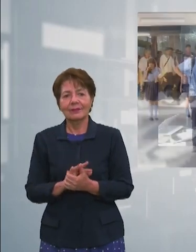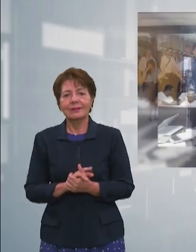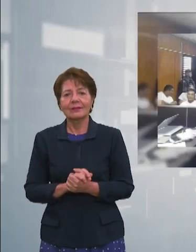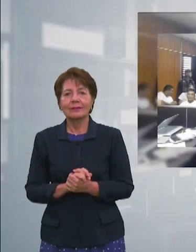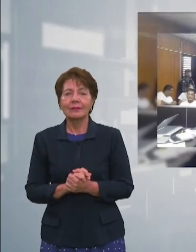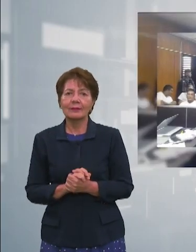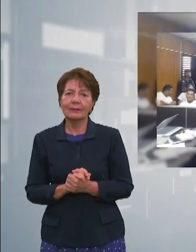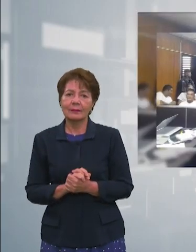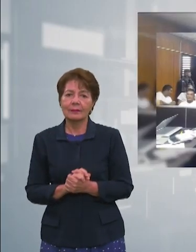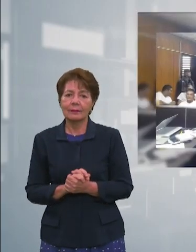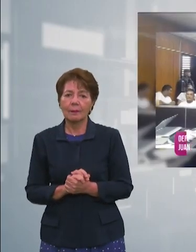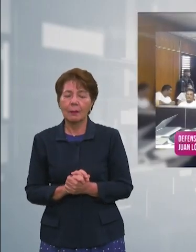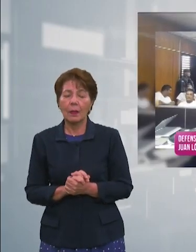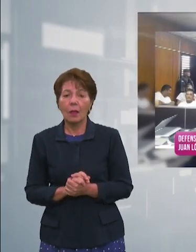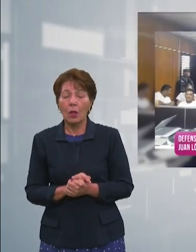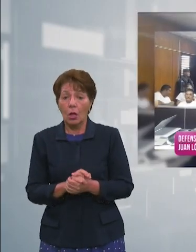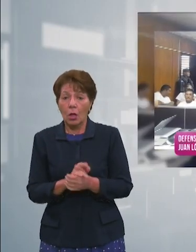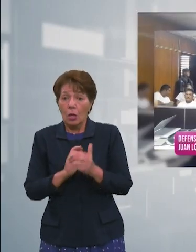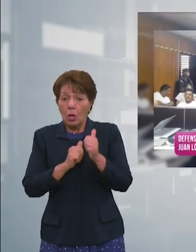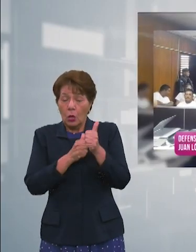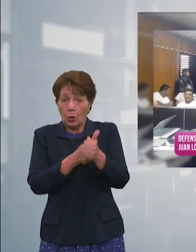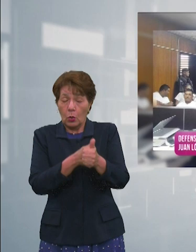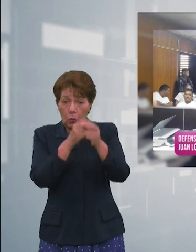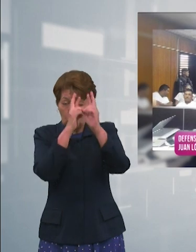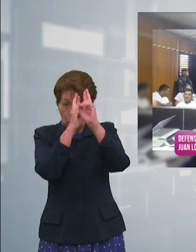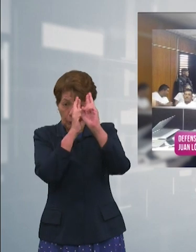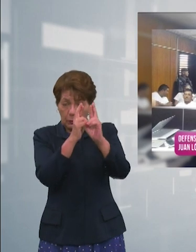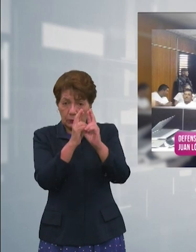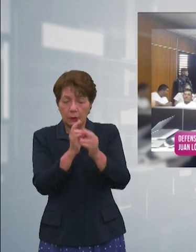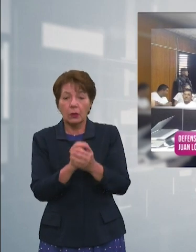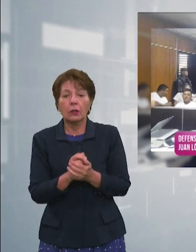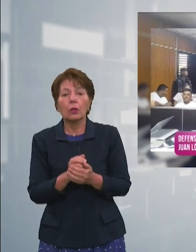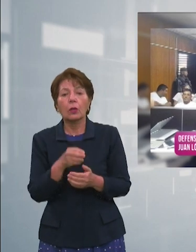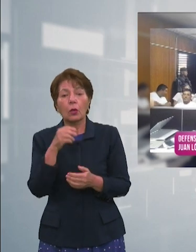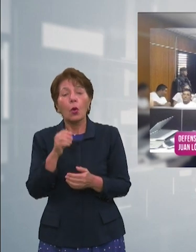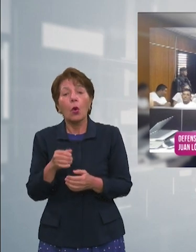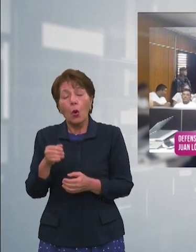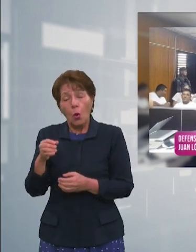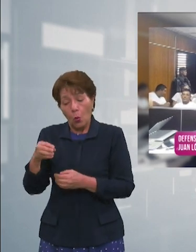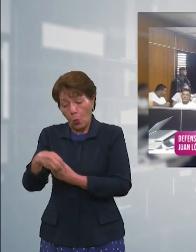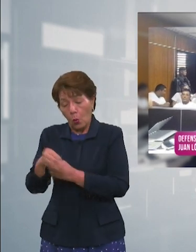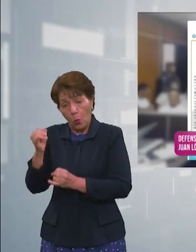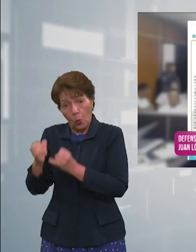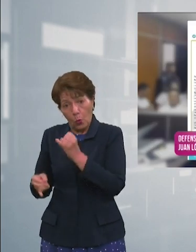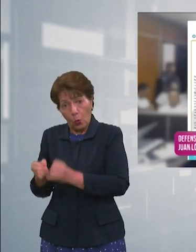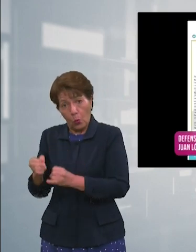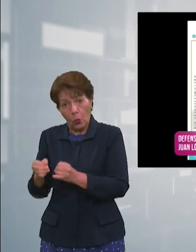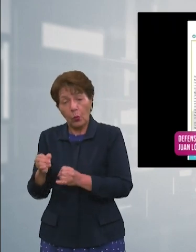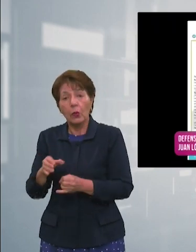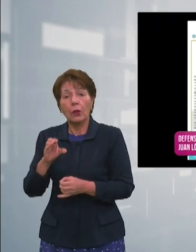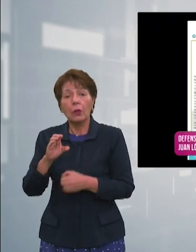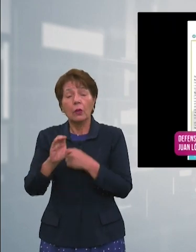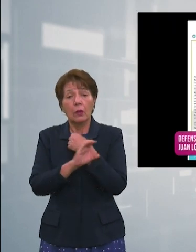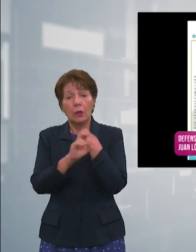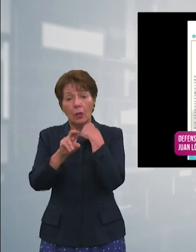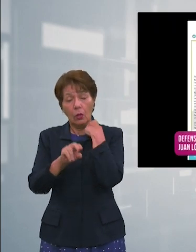En cumplimiento de un recurso de amparo, un juzgado de letras de Tocóa Colón restituyó el debido proceso para